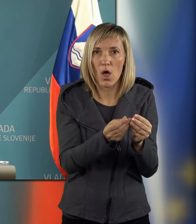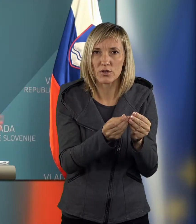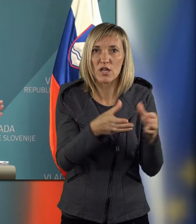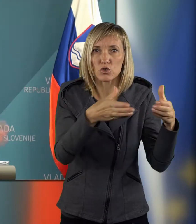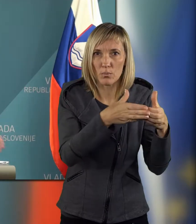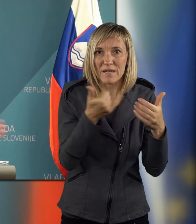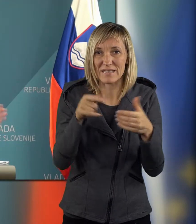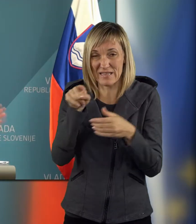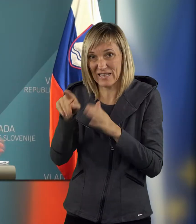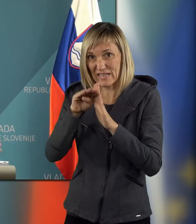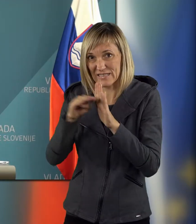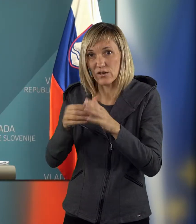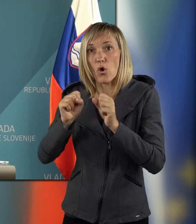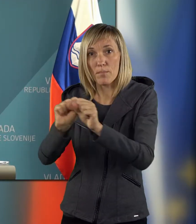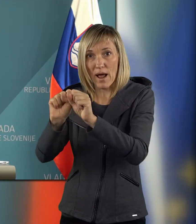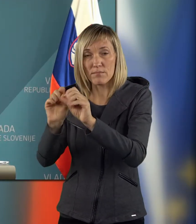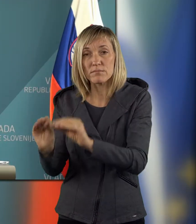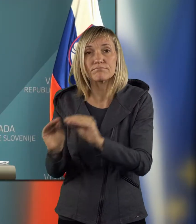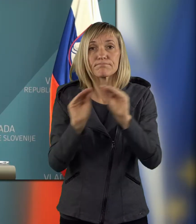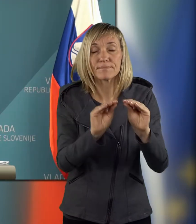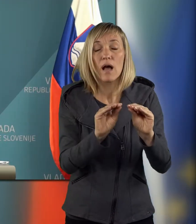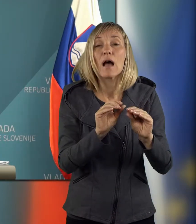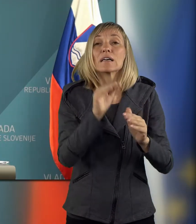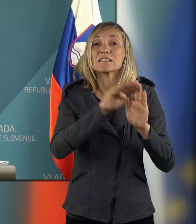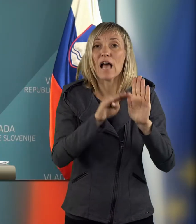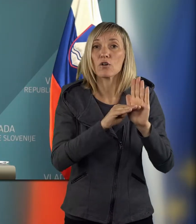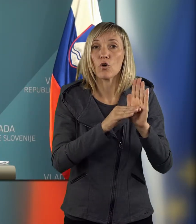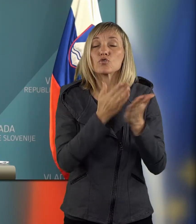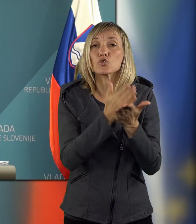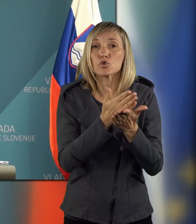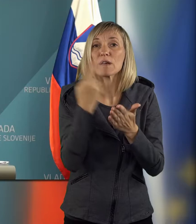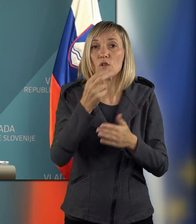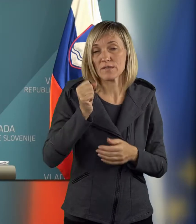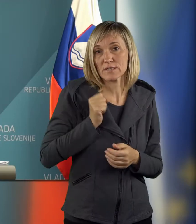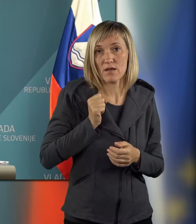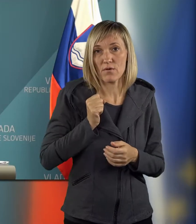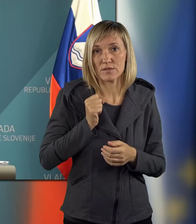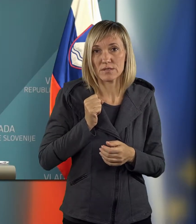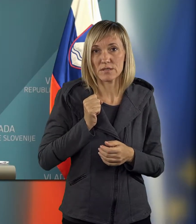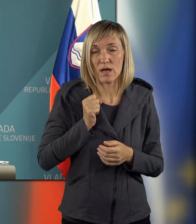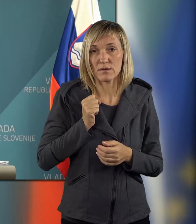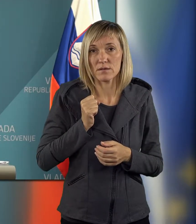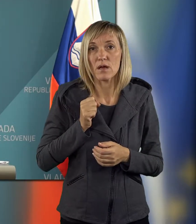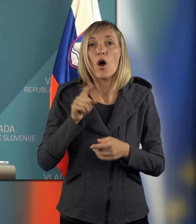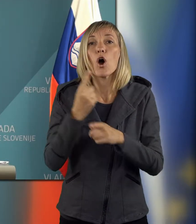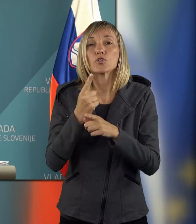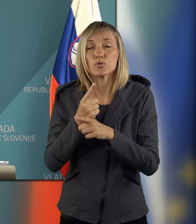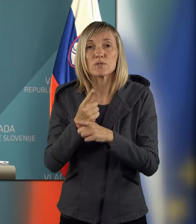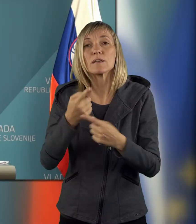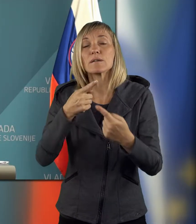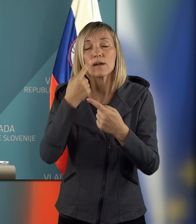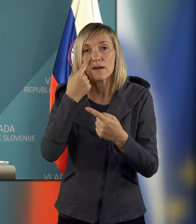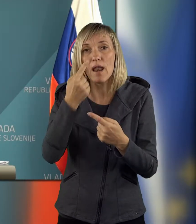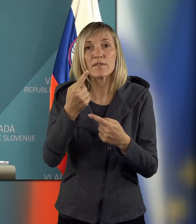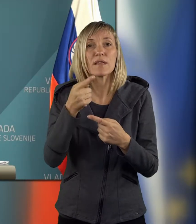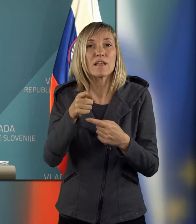so premaknene zakona o obrambi v zakon službi slovenske vojske. Inštitut odsluženega vojaškega roka kot en izmed pogojo za